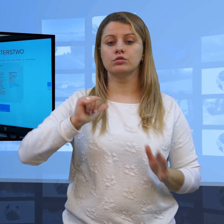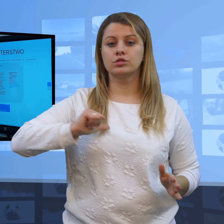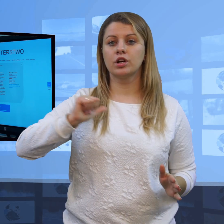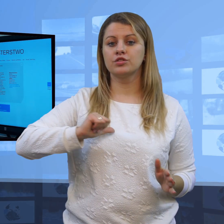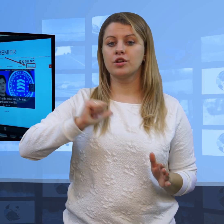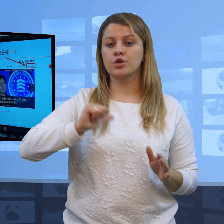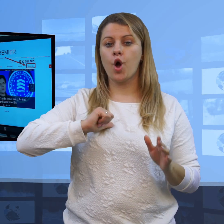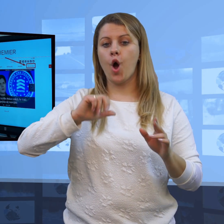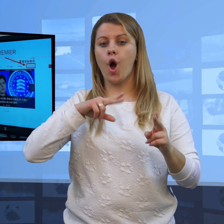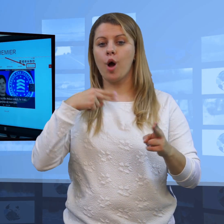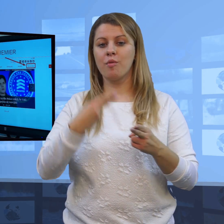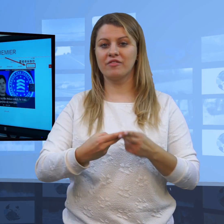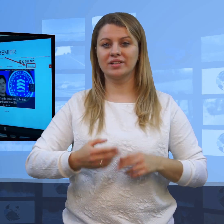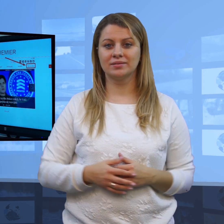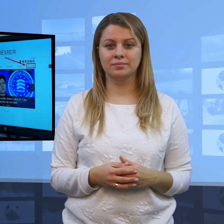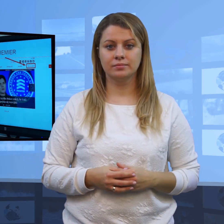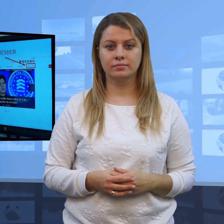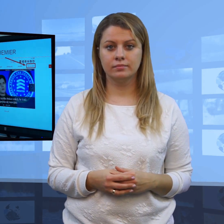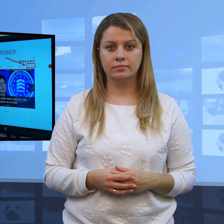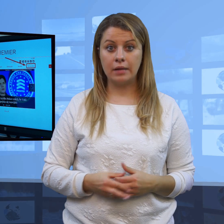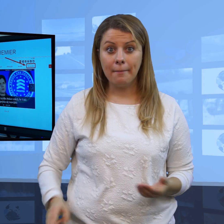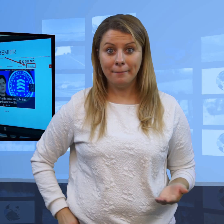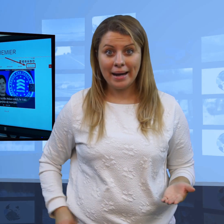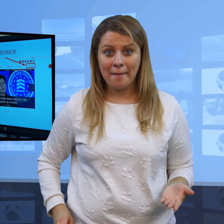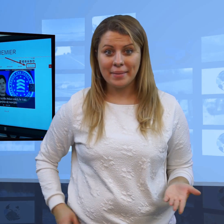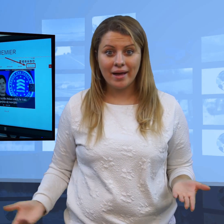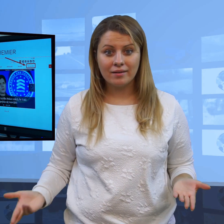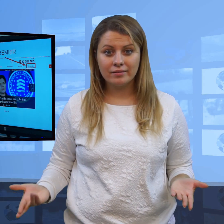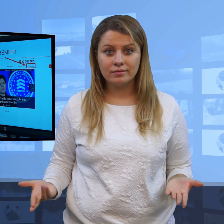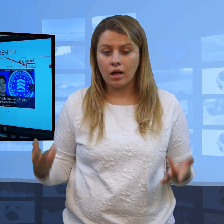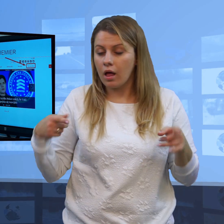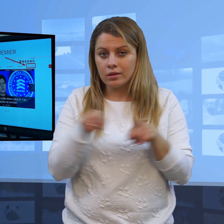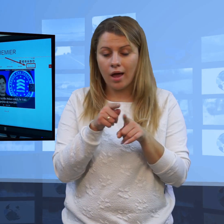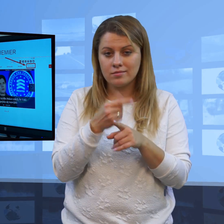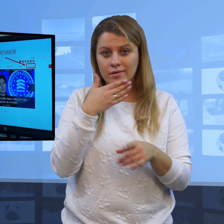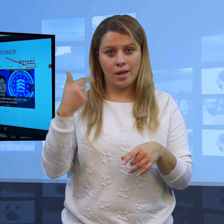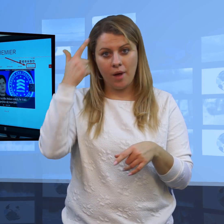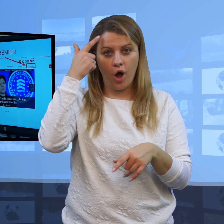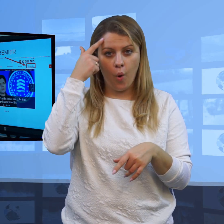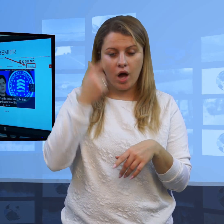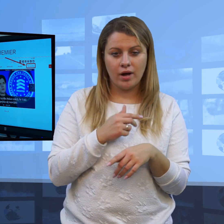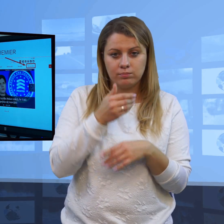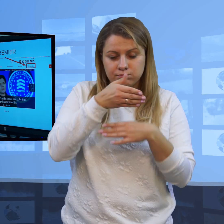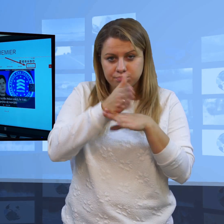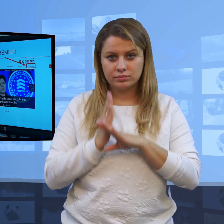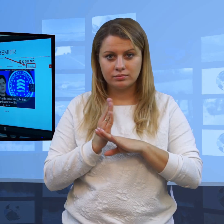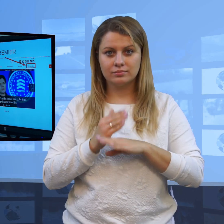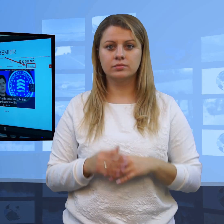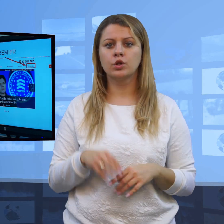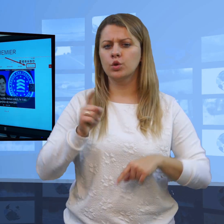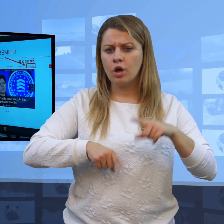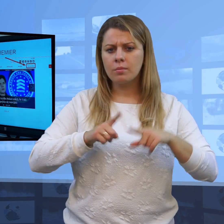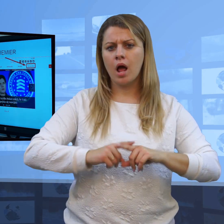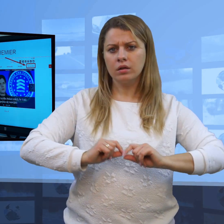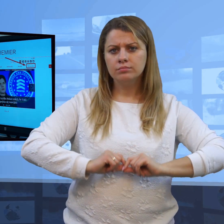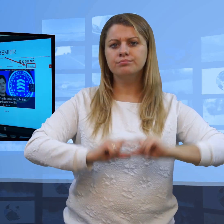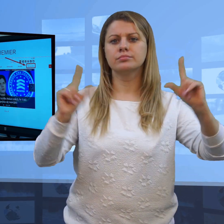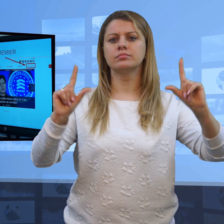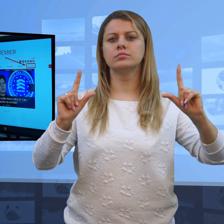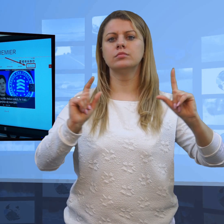odpowiedzi. Pani premier też nie chowa głowy przez dziennikarzami w piasek i też jej